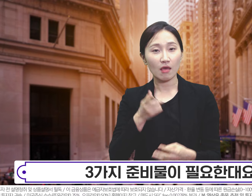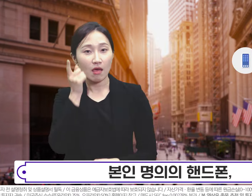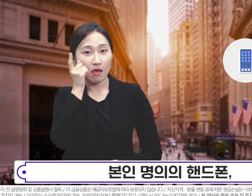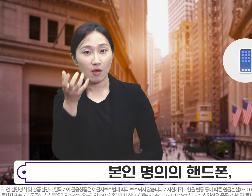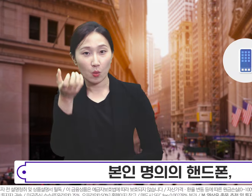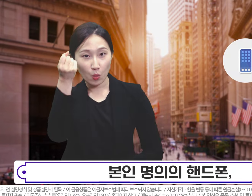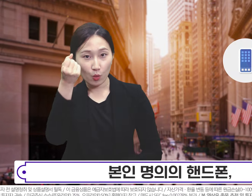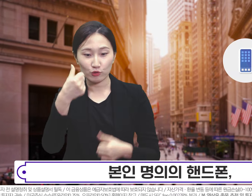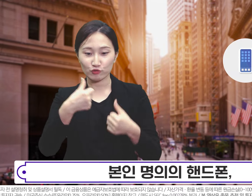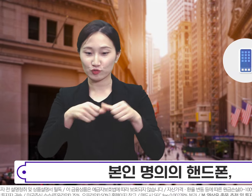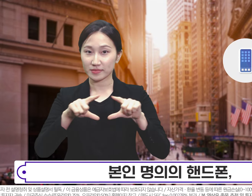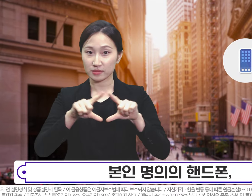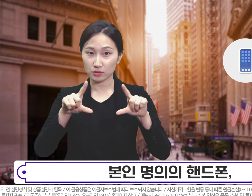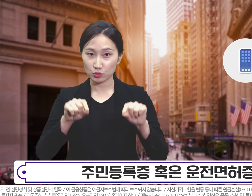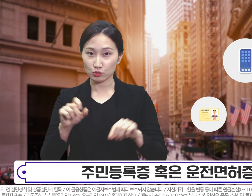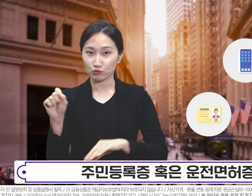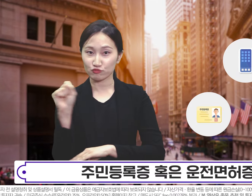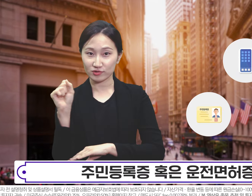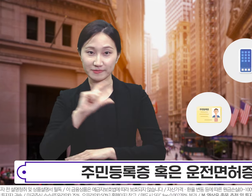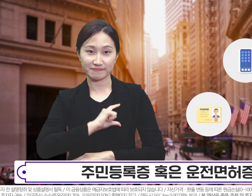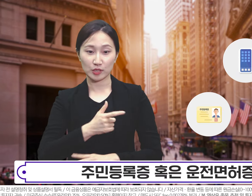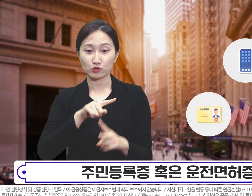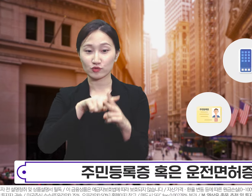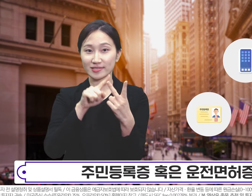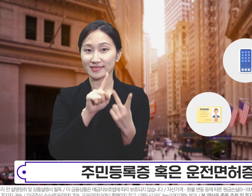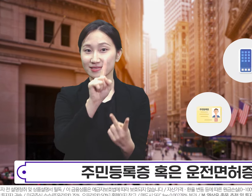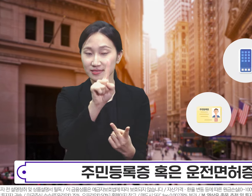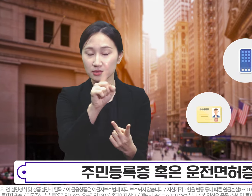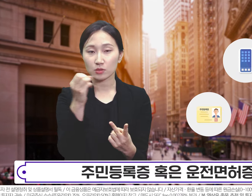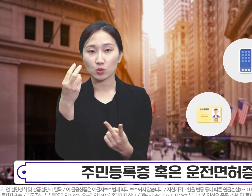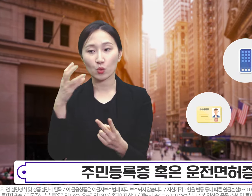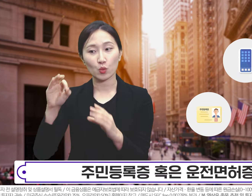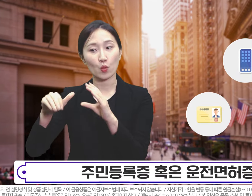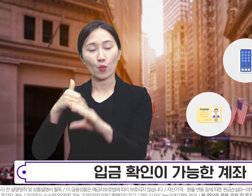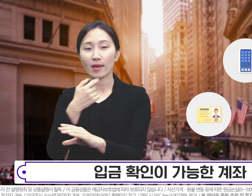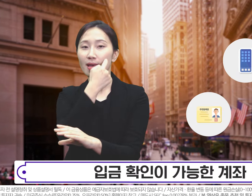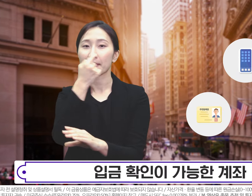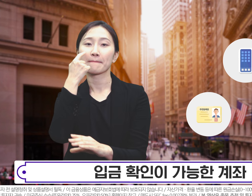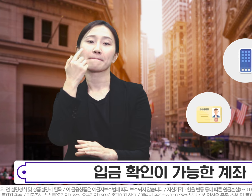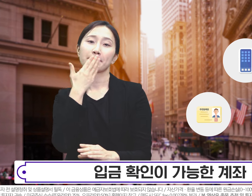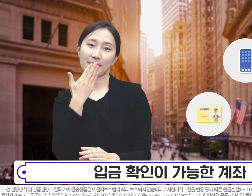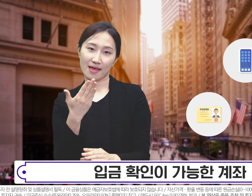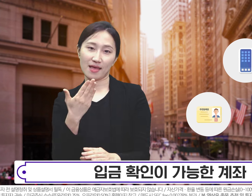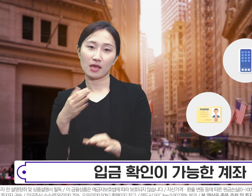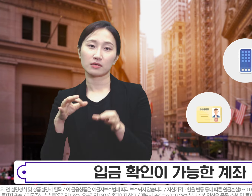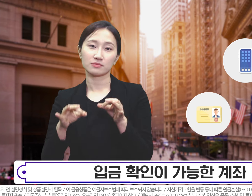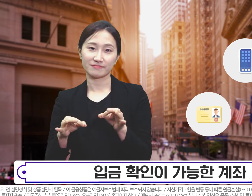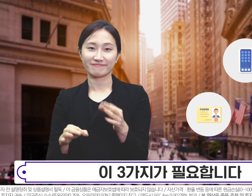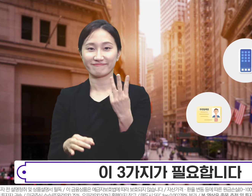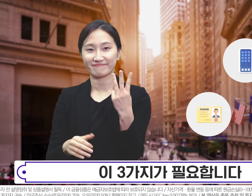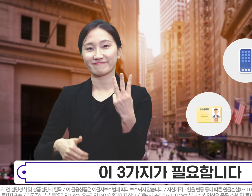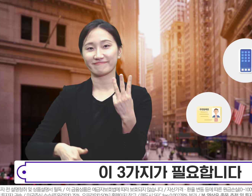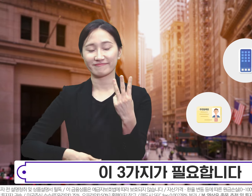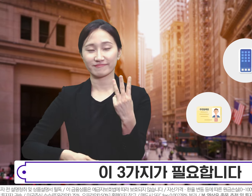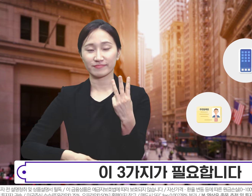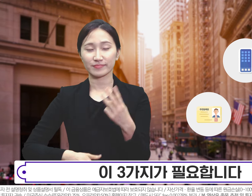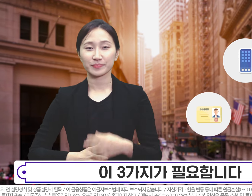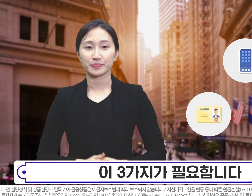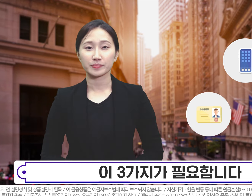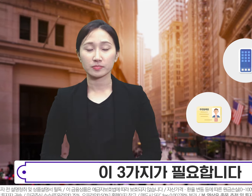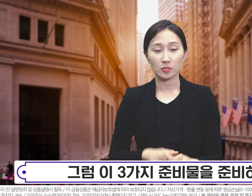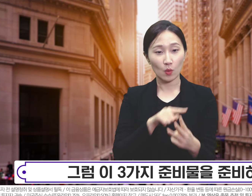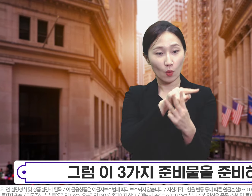본인 명예의 핸드폰, 주민등록증, 혹은 운전면허증, 또 입금 확인이 가능한 계좌, 이 3가지가